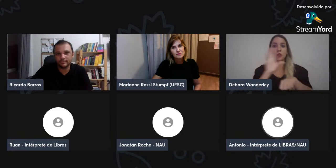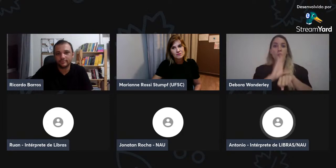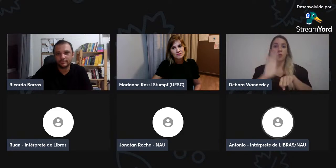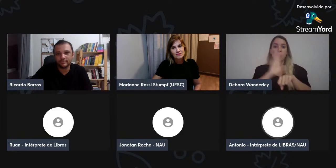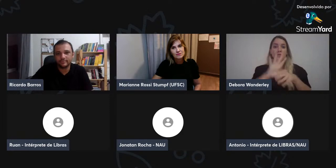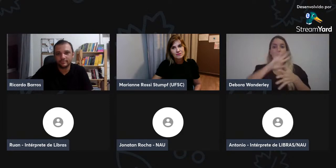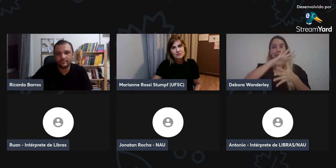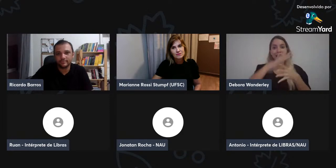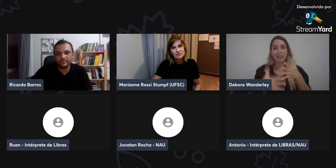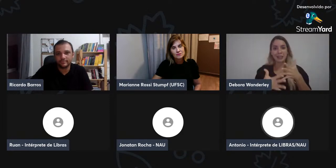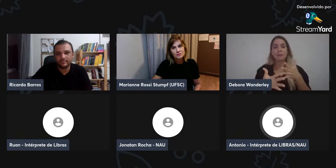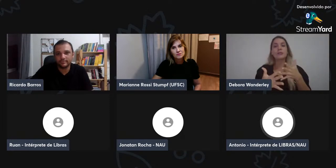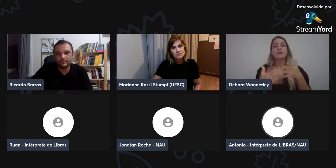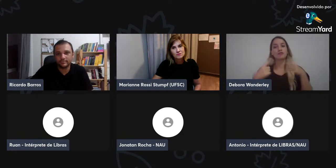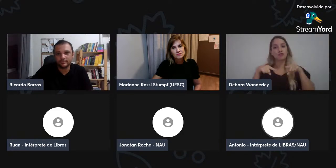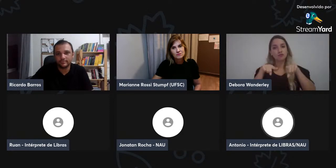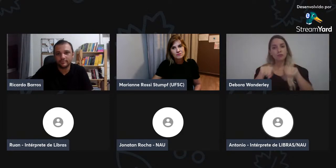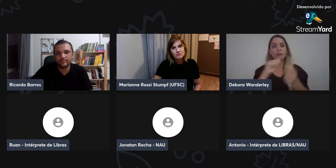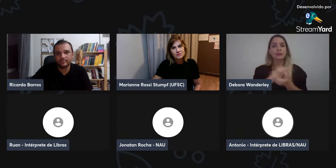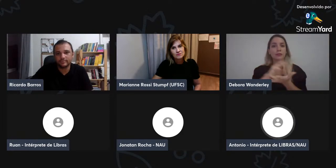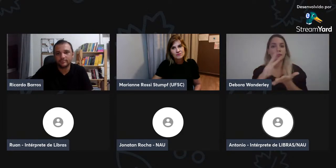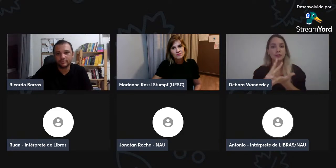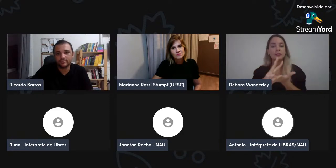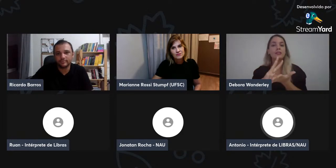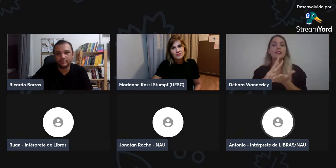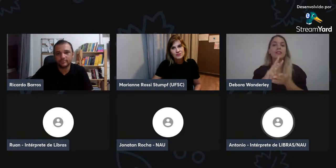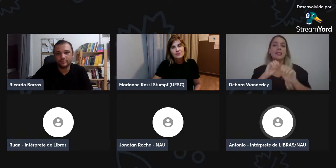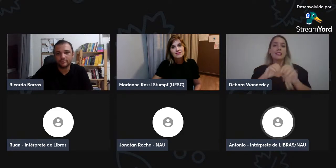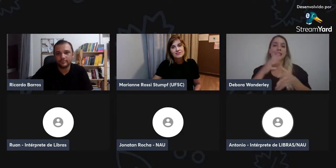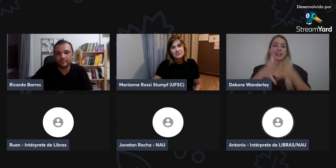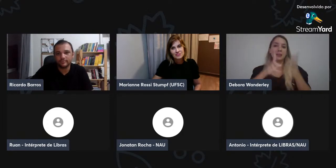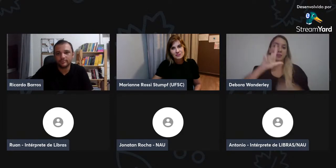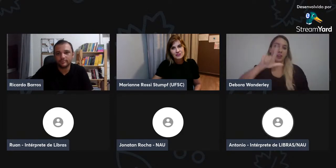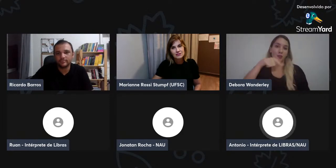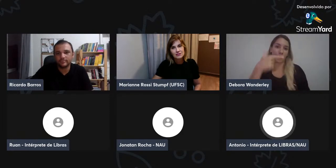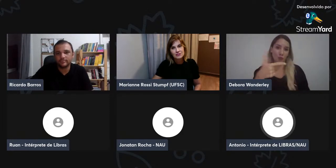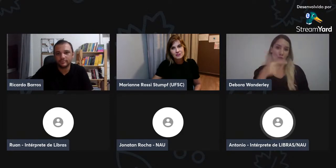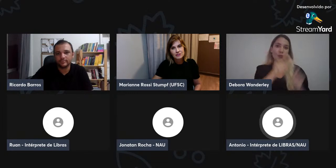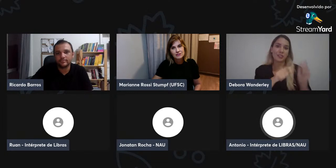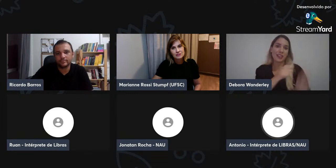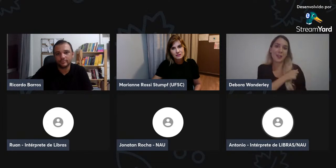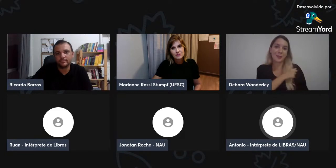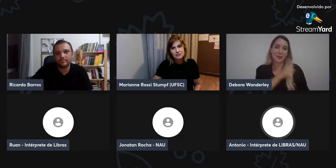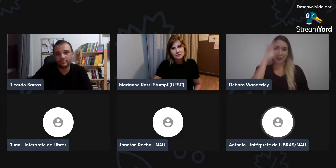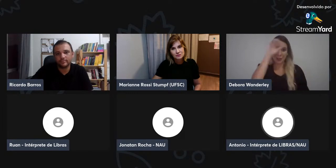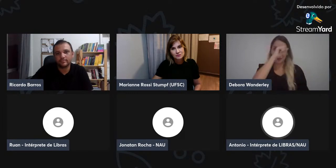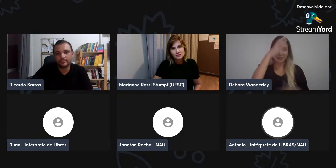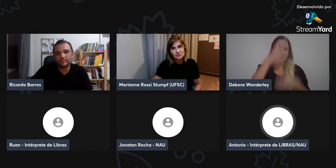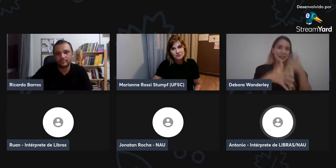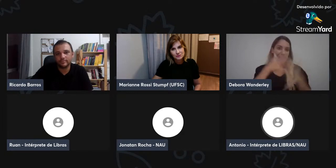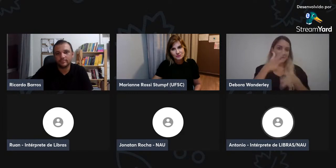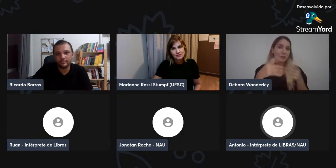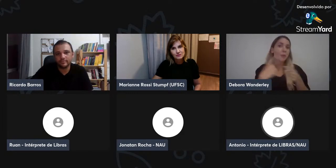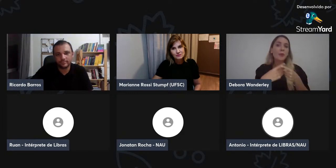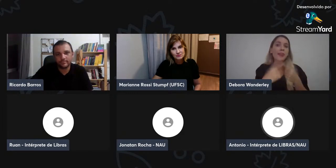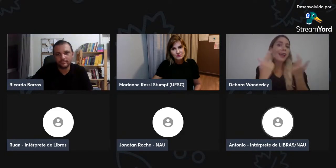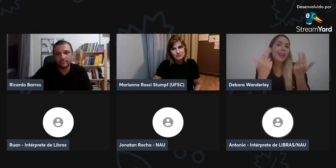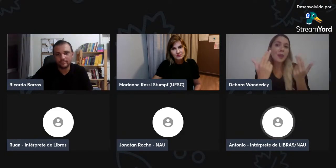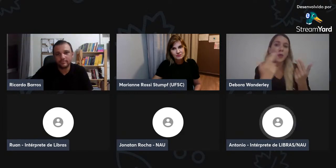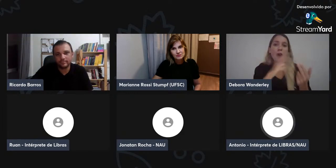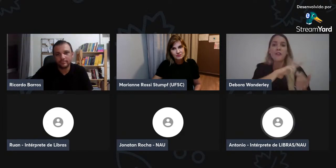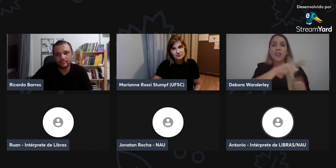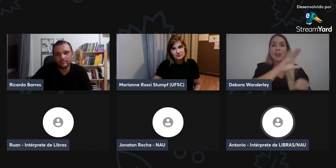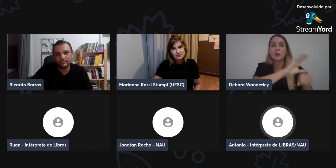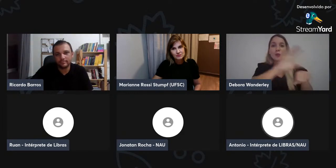que é muito importante, porque é sério também, assim, porque na libras, porque seria algo positivo, colocar libras com sign-right